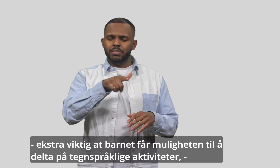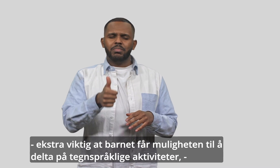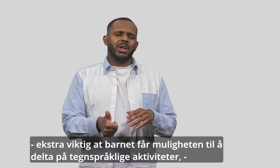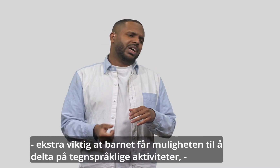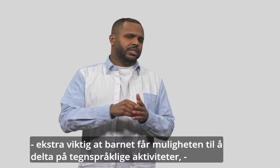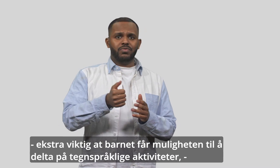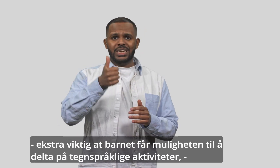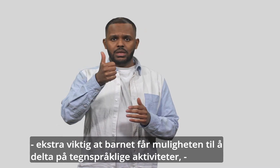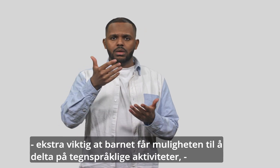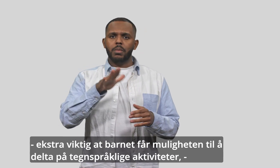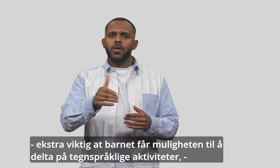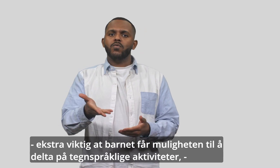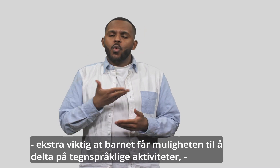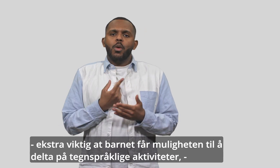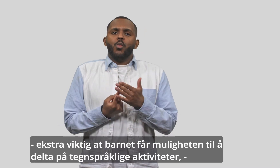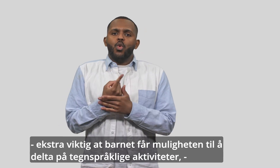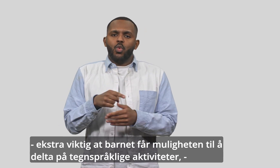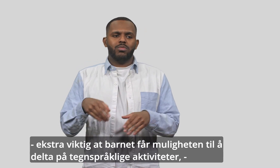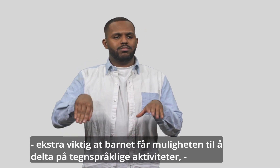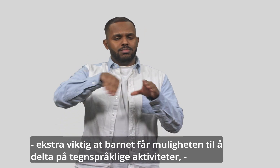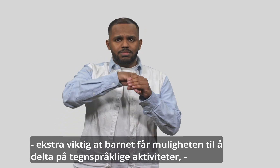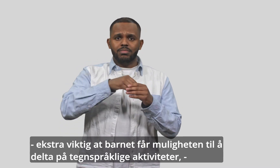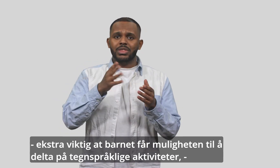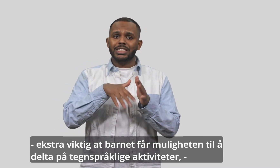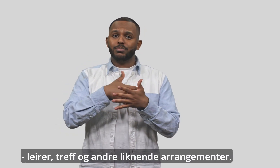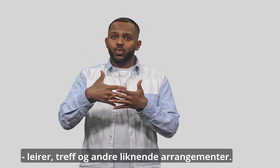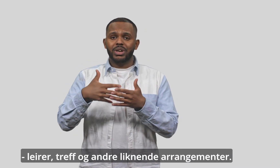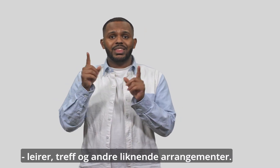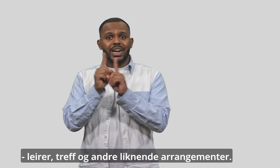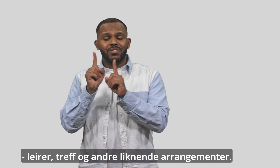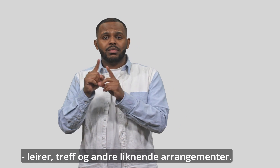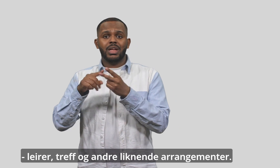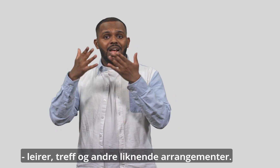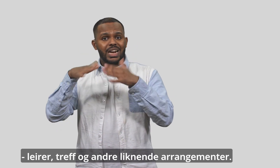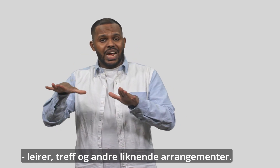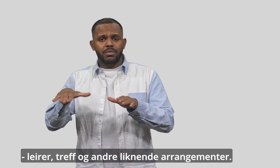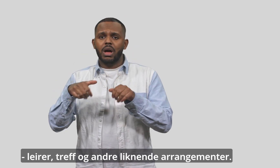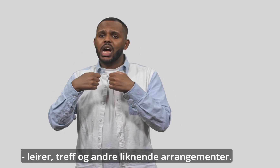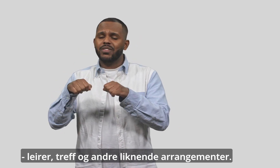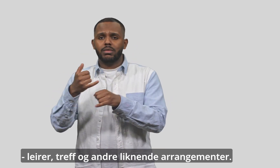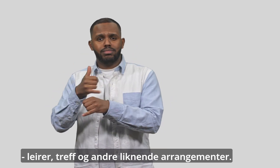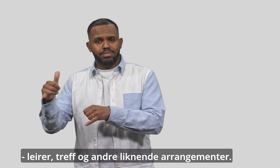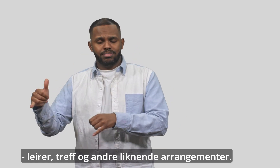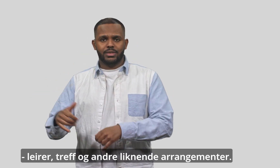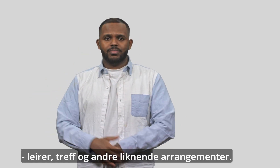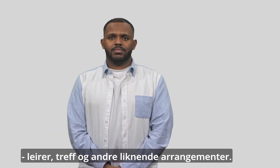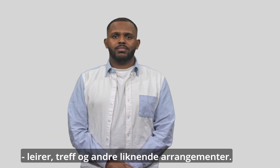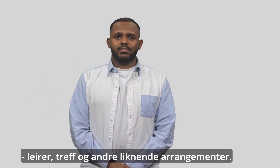Er det ekstra viktig at barna får muligheten til å delta på tegnspråklig aktiviteter, leirer, treff og andre lignende arrangementer? 49.